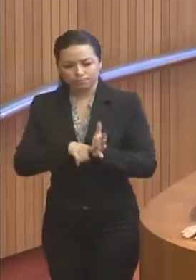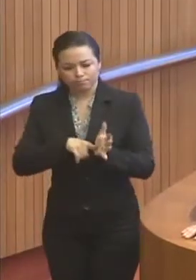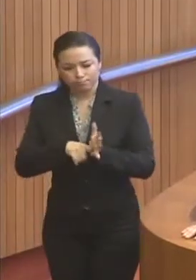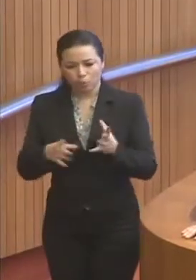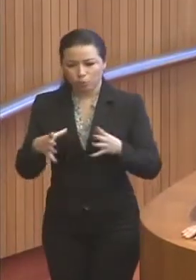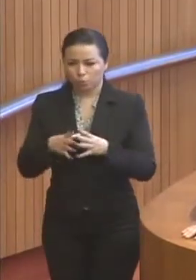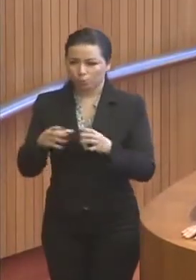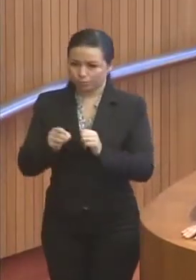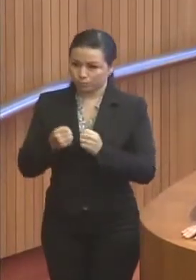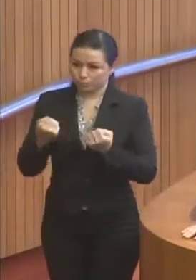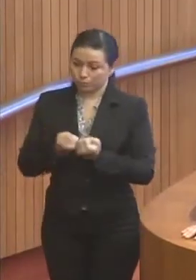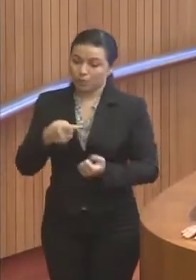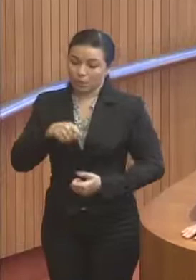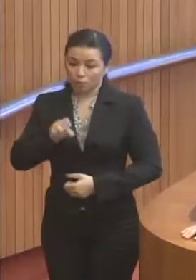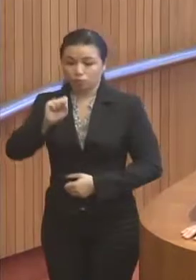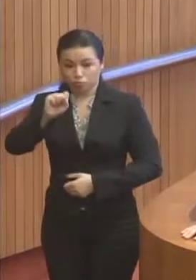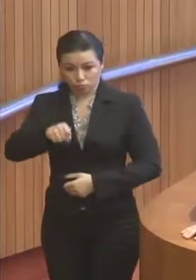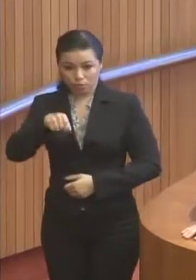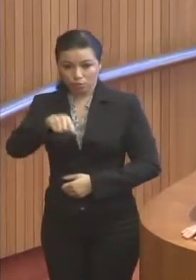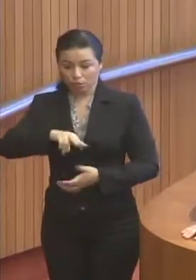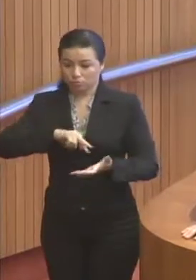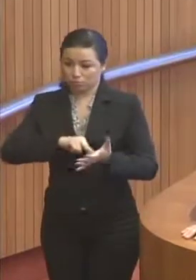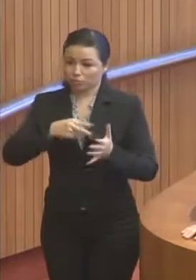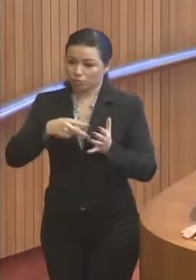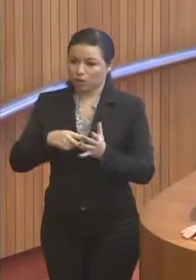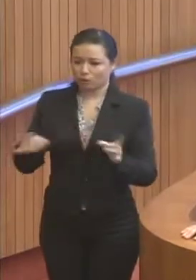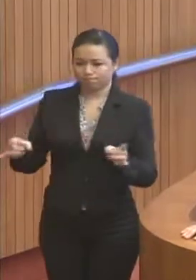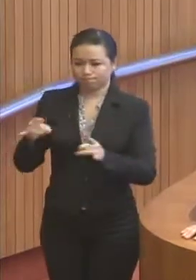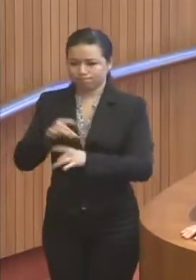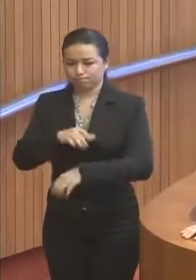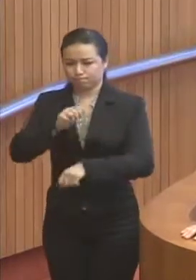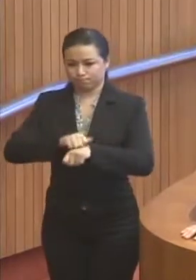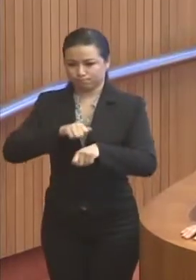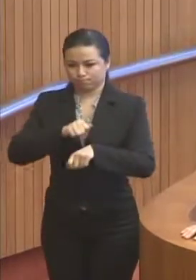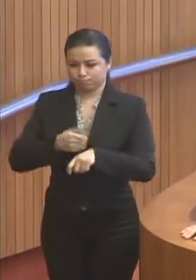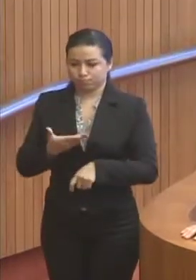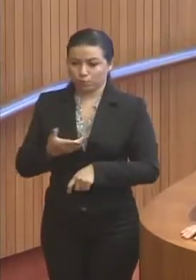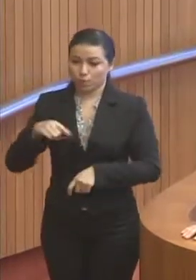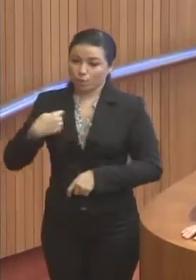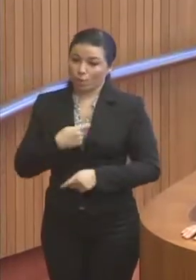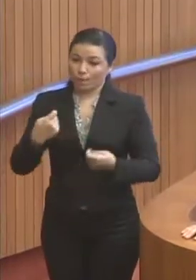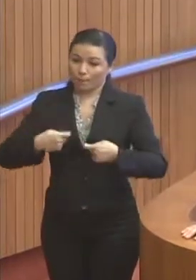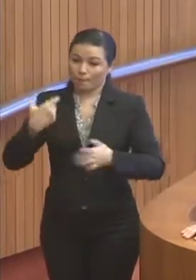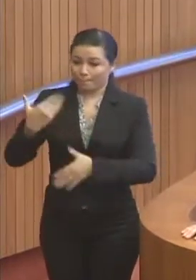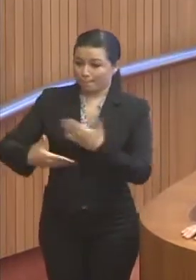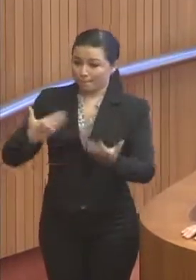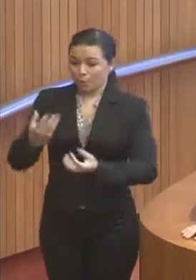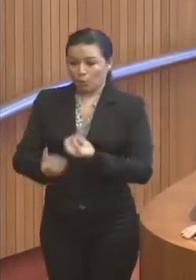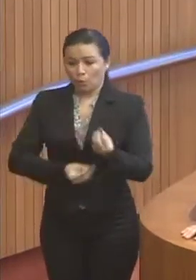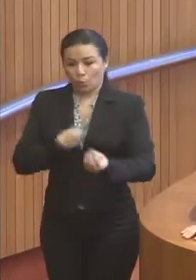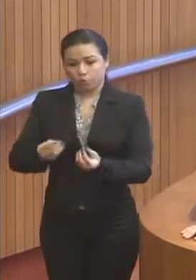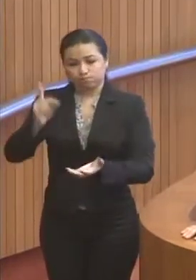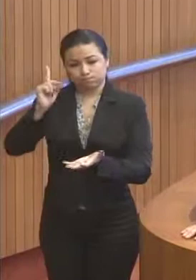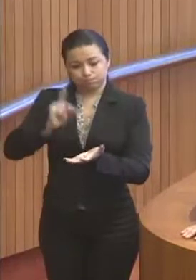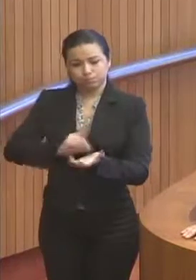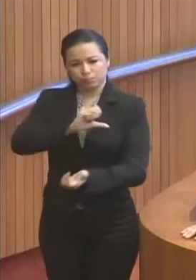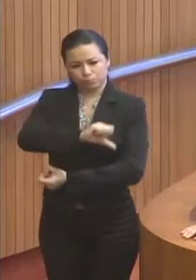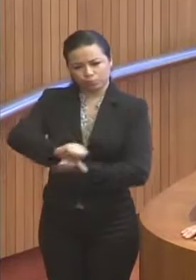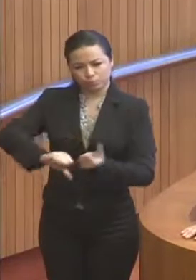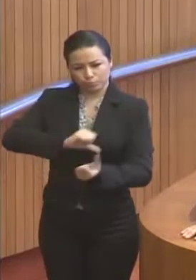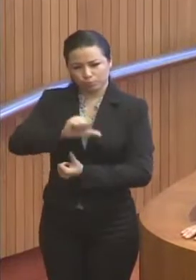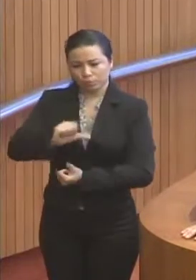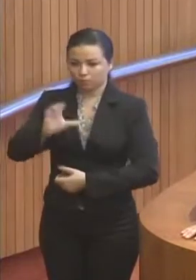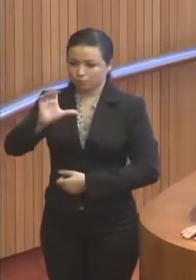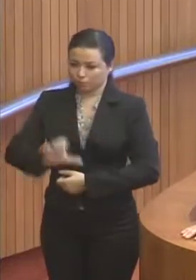equipes sociais. Isso, sim, significaria o fim da miséria. Precisamos construir o caminho para uma verdadeira transparência